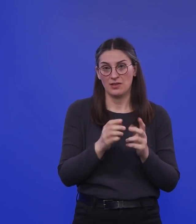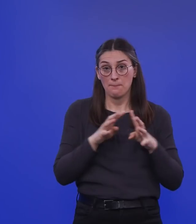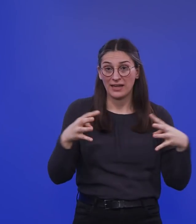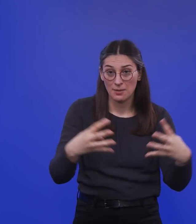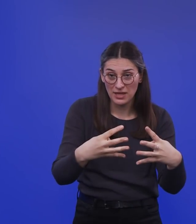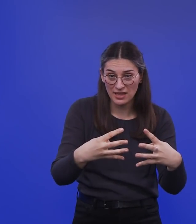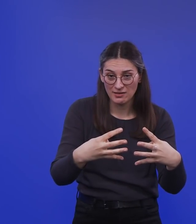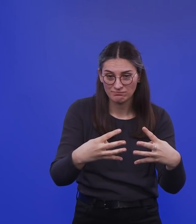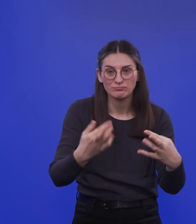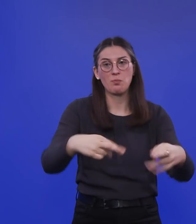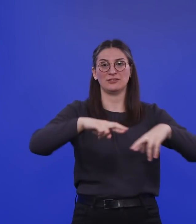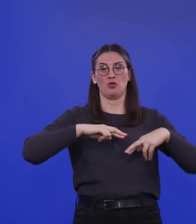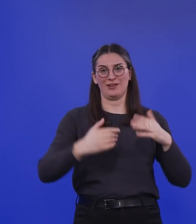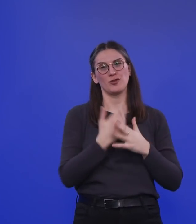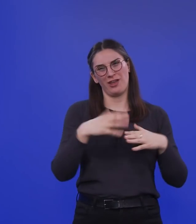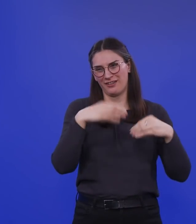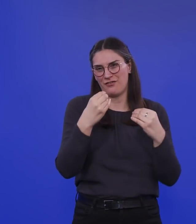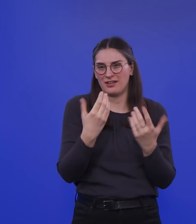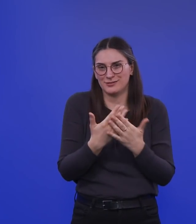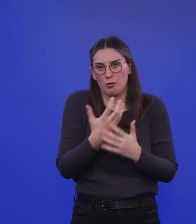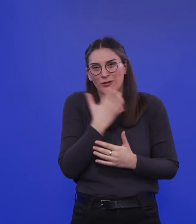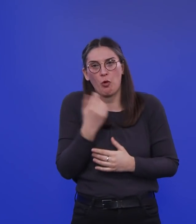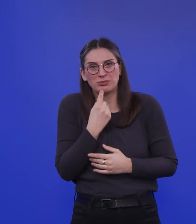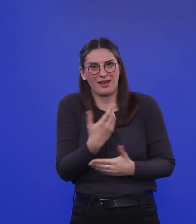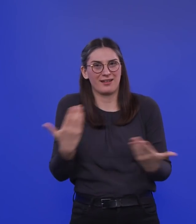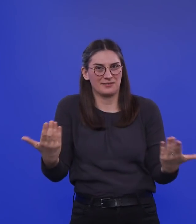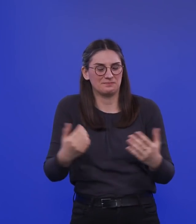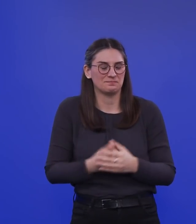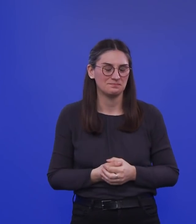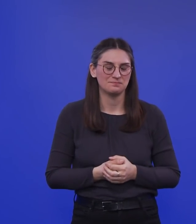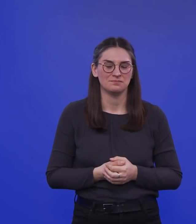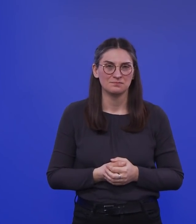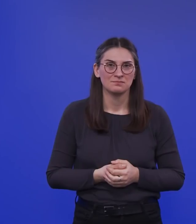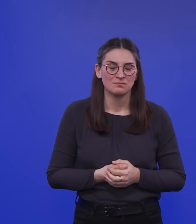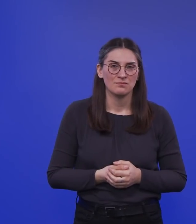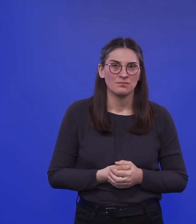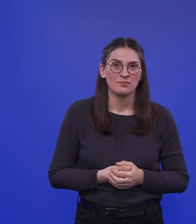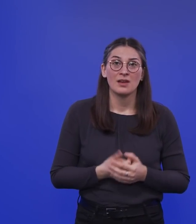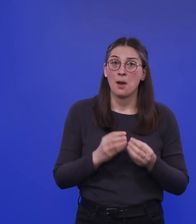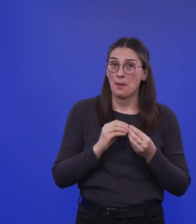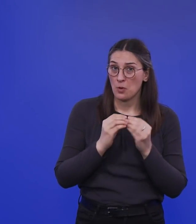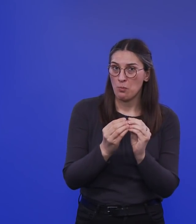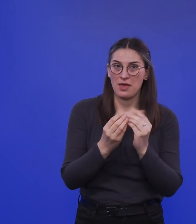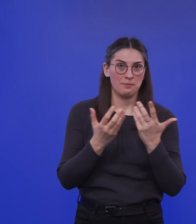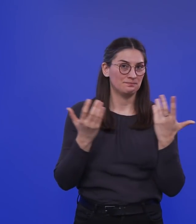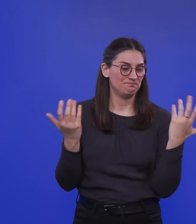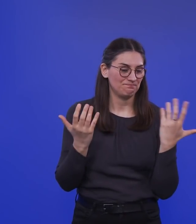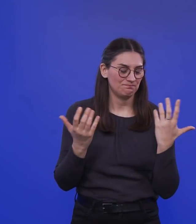an. So nach der oberflächlichen Auffassung vielleicht. Das Problem an der Sache ist, es ist eigentlich nicht